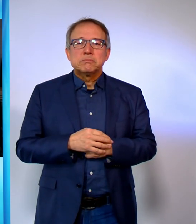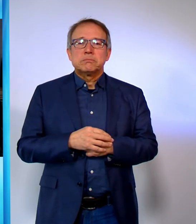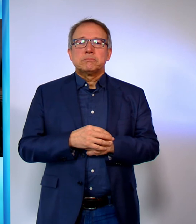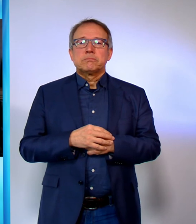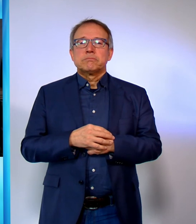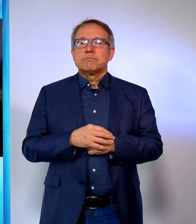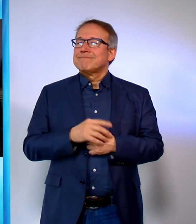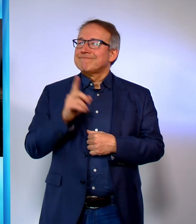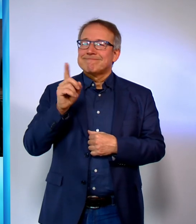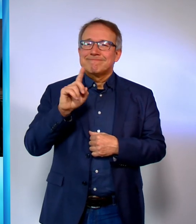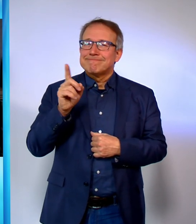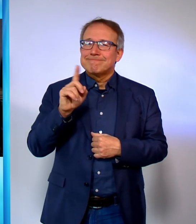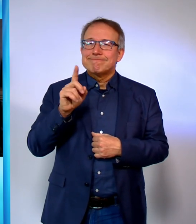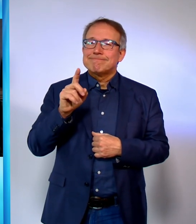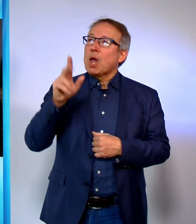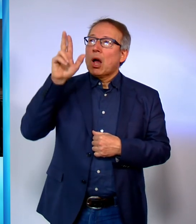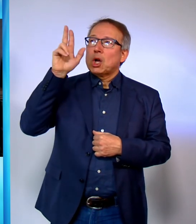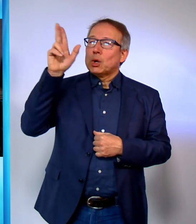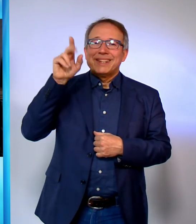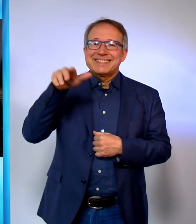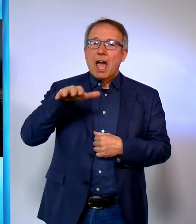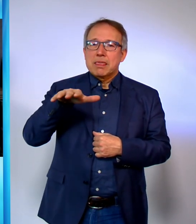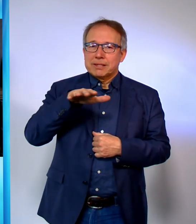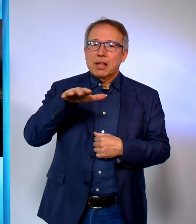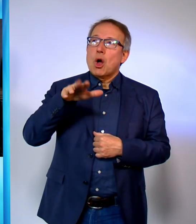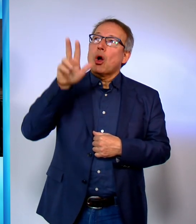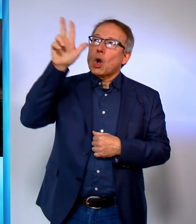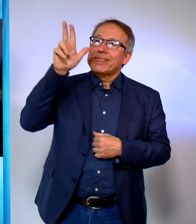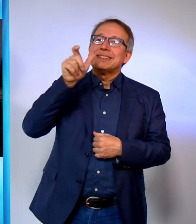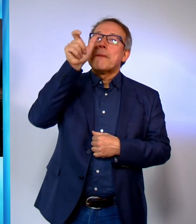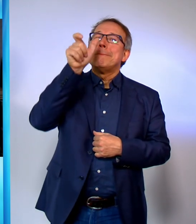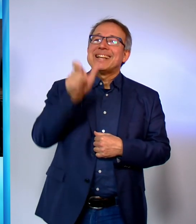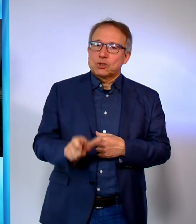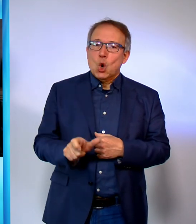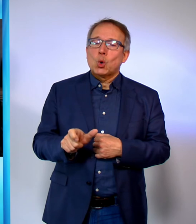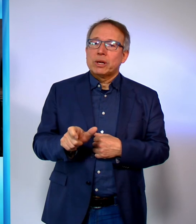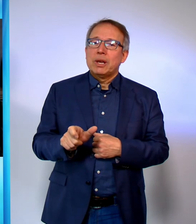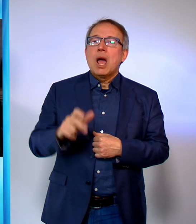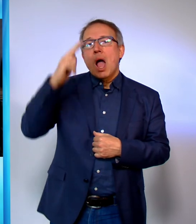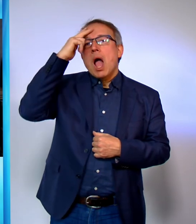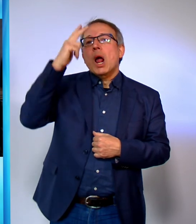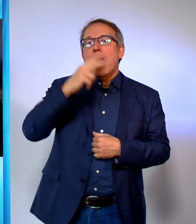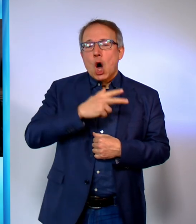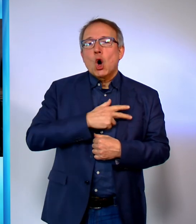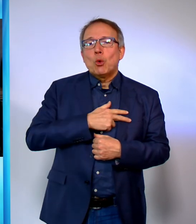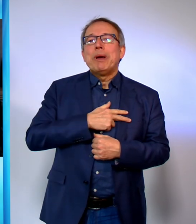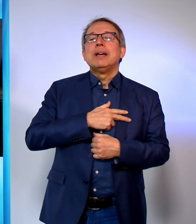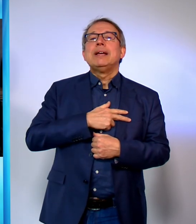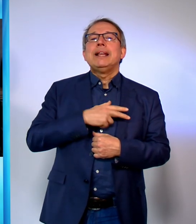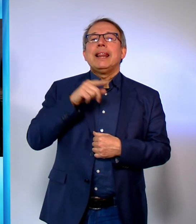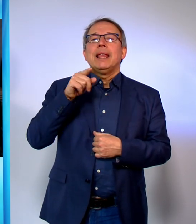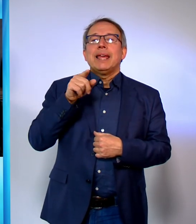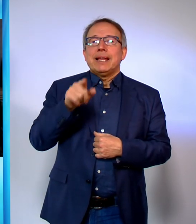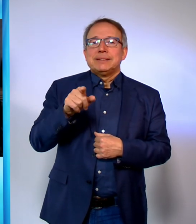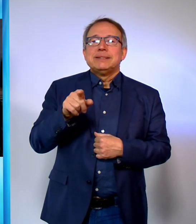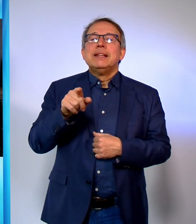Nächste. Aber Gott ist keine Sache, er ist Person. Glauben ist nicht nur die Zustimmung zu